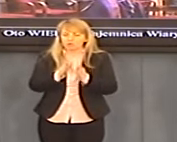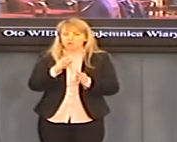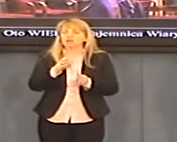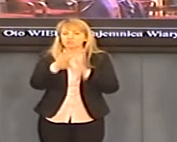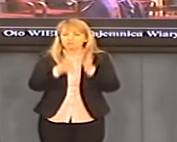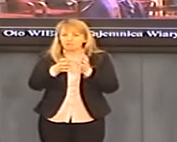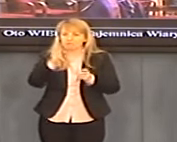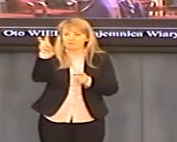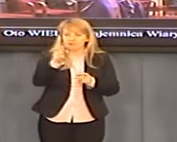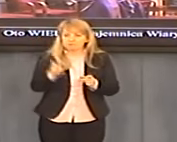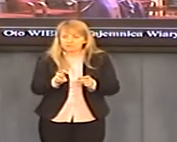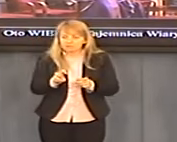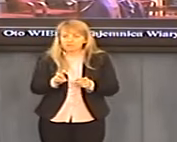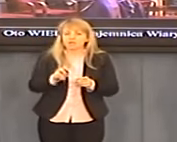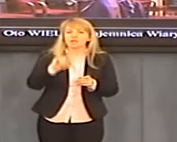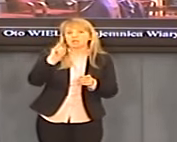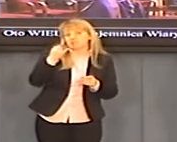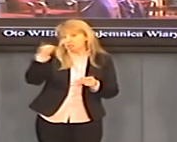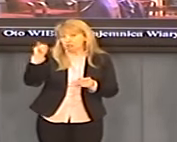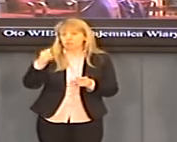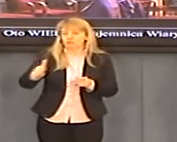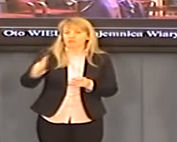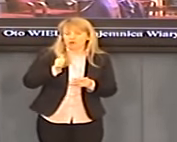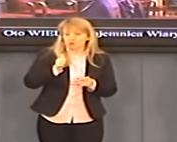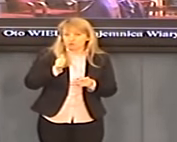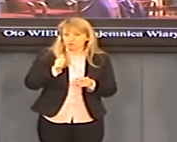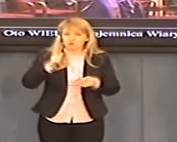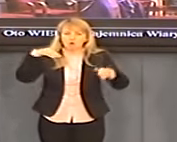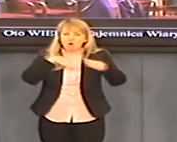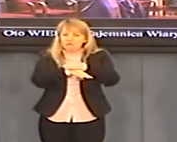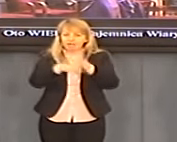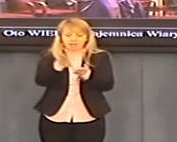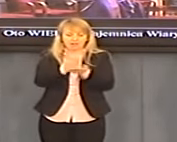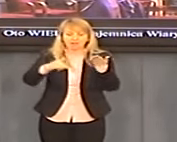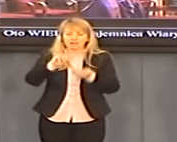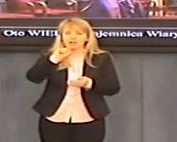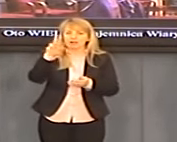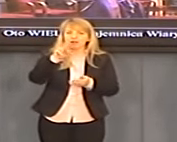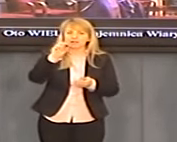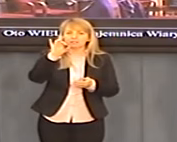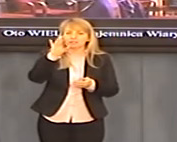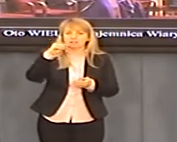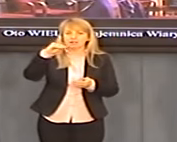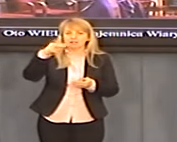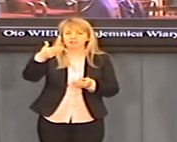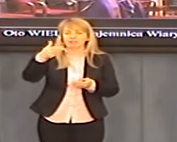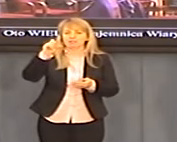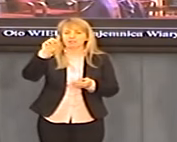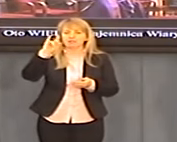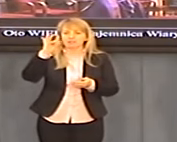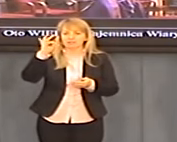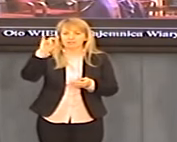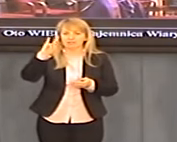ale nie tylko żołnierze również popełniający okrutne morderstwa, byli ukrywani w Argentynie. Takich osób jak